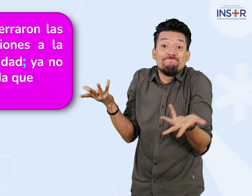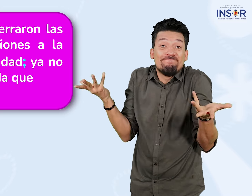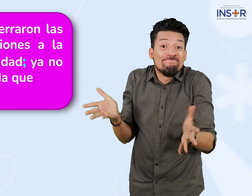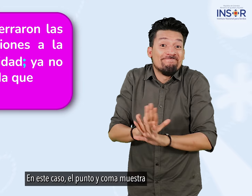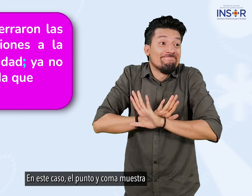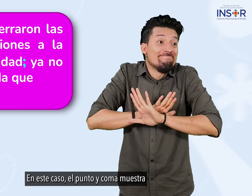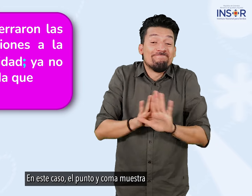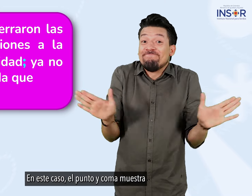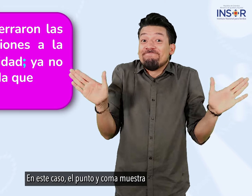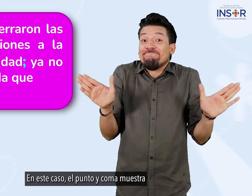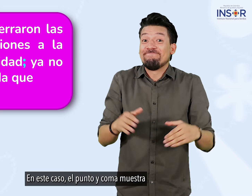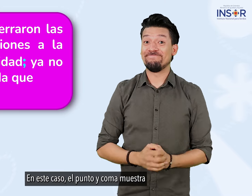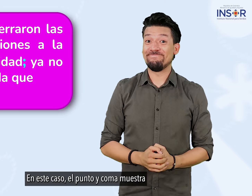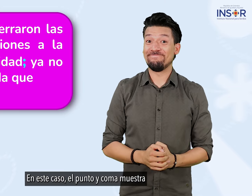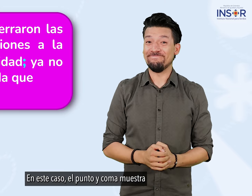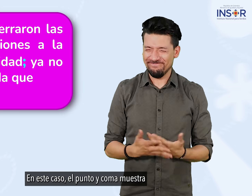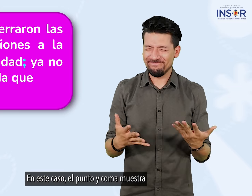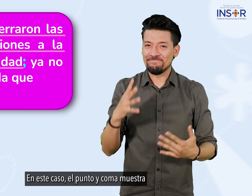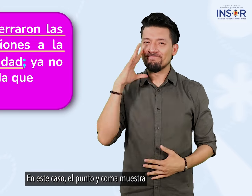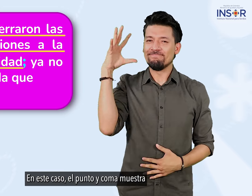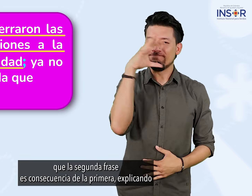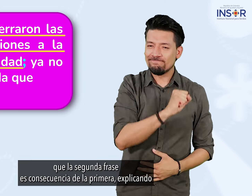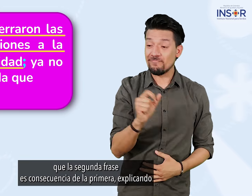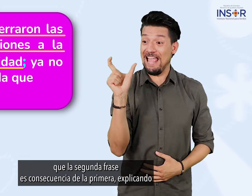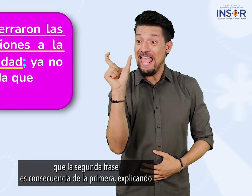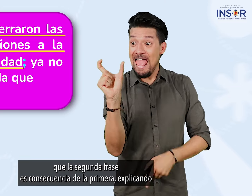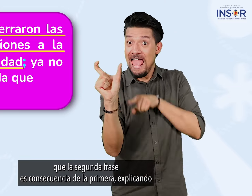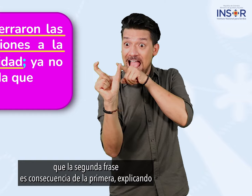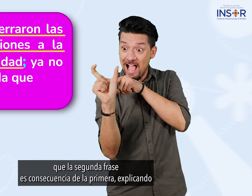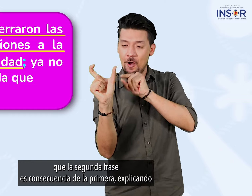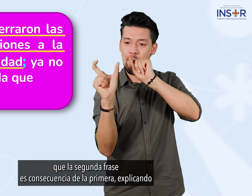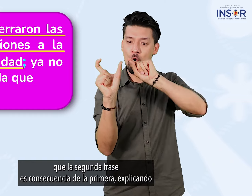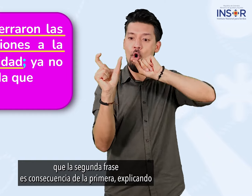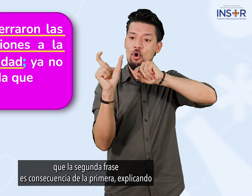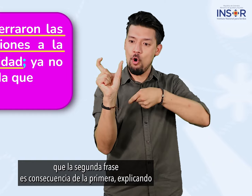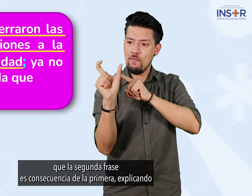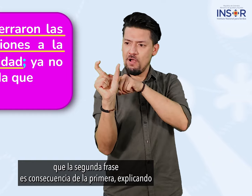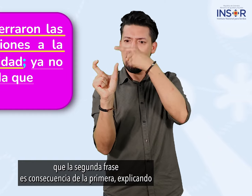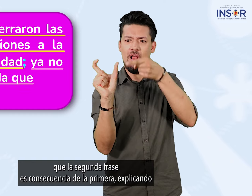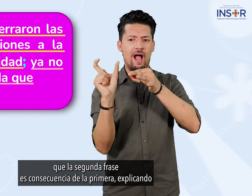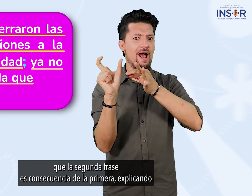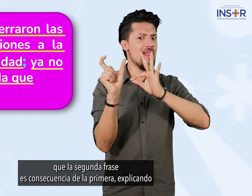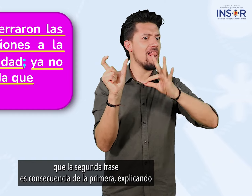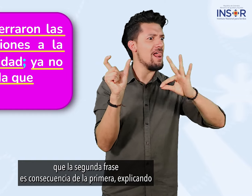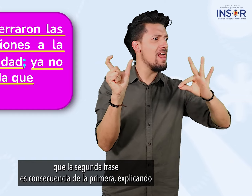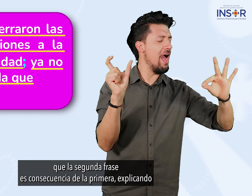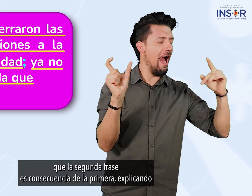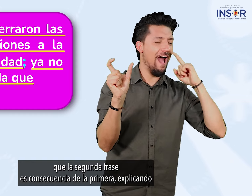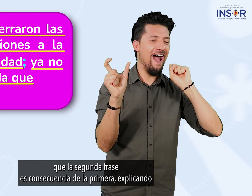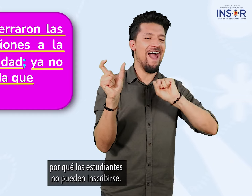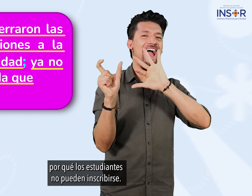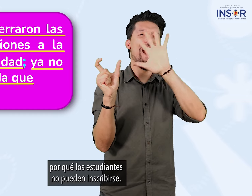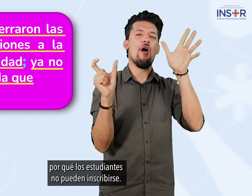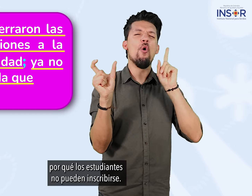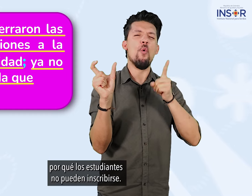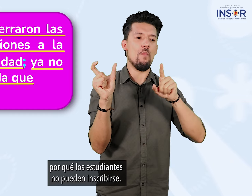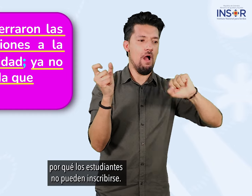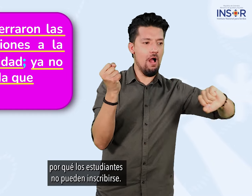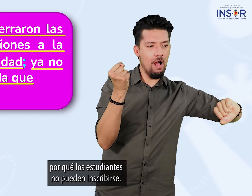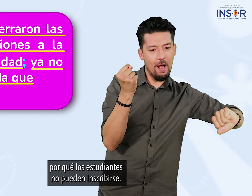en este caso el punto y coma muestra que la segunda frase es consecuencia de la primera explicando por qué los estudiantes no